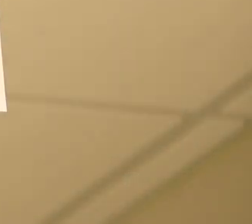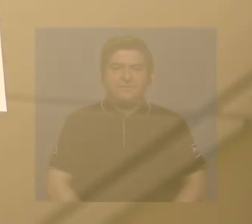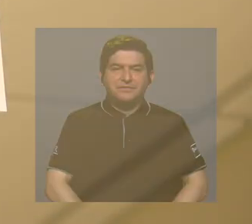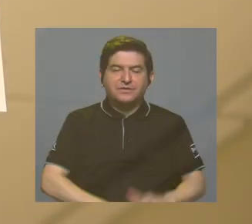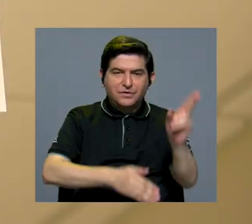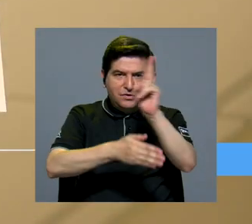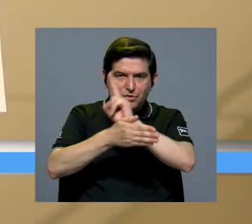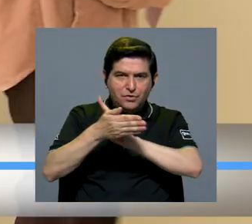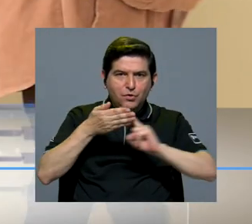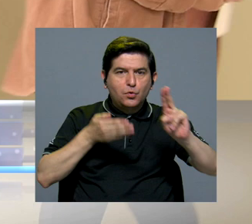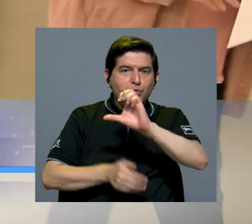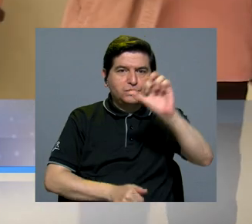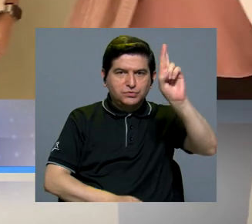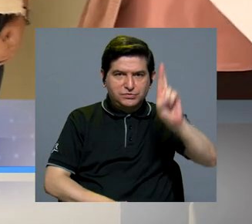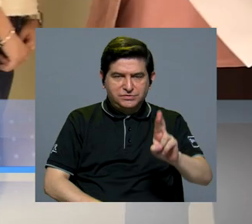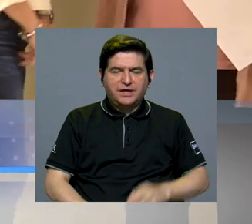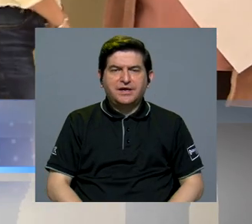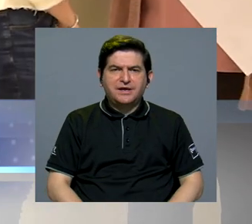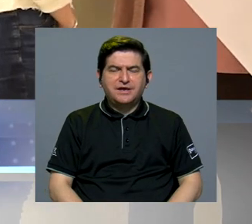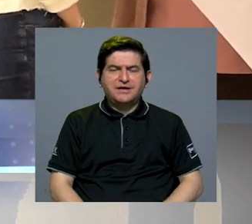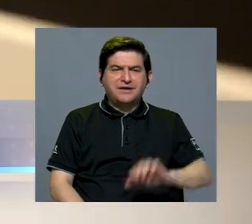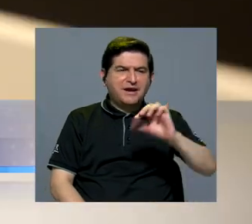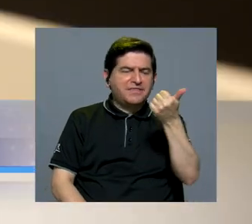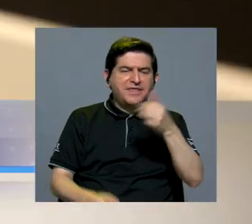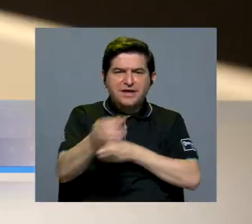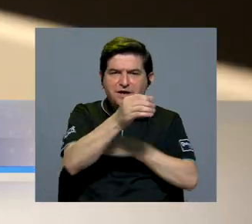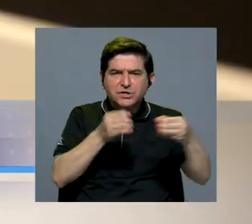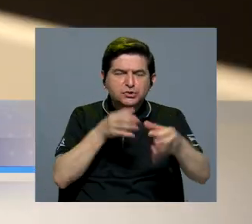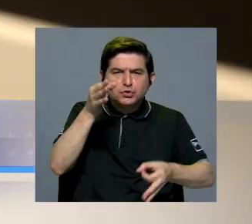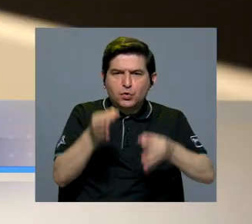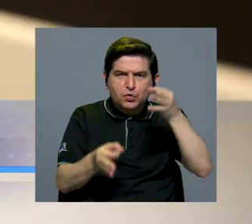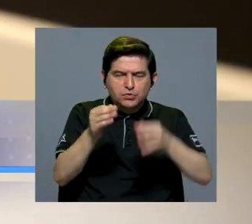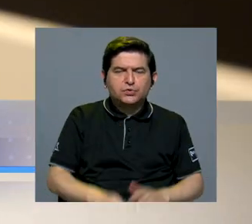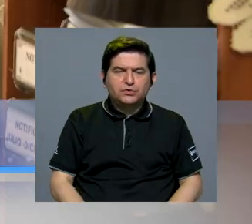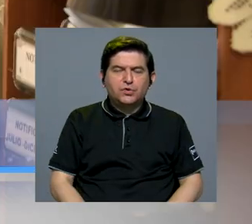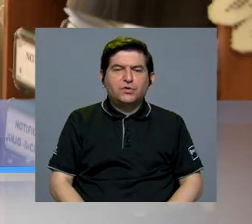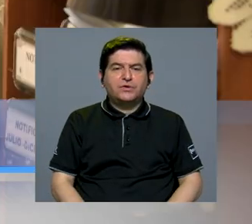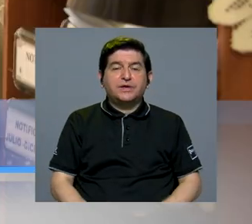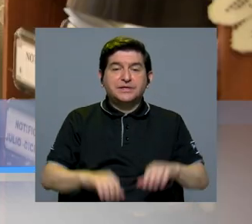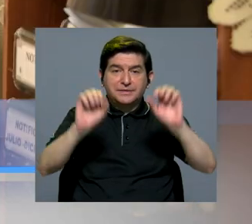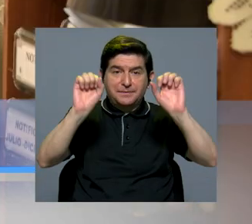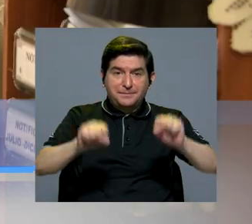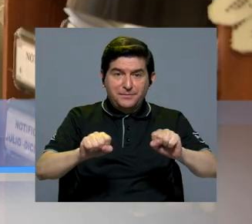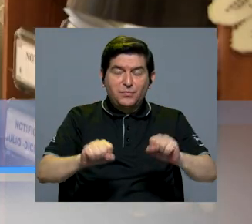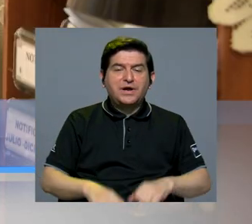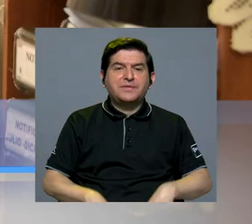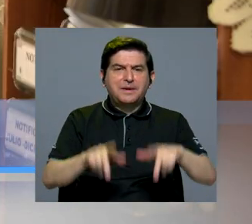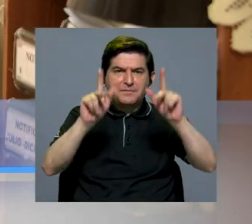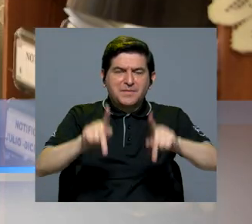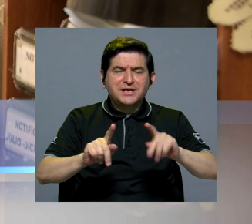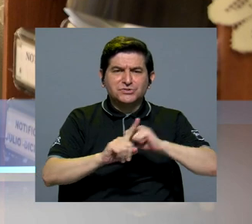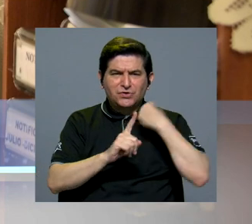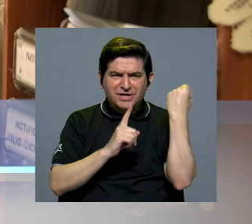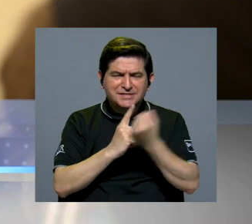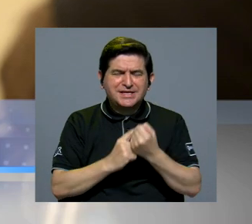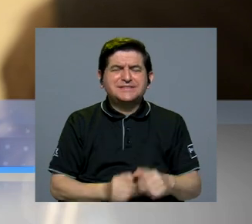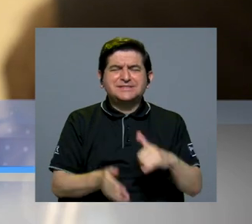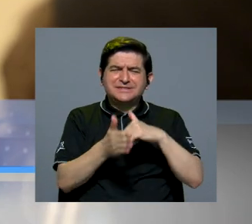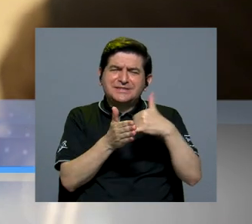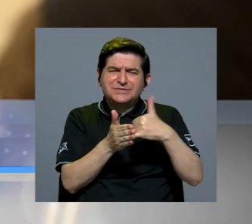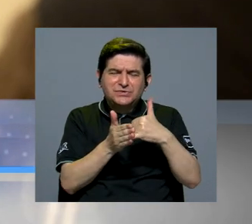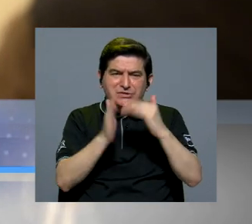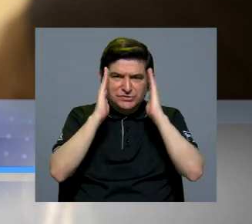La Universidad de Costa Rica cuenta con 10 consultorios jurídicos a disposición de poblaciones en condición de